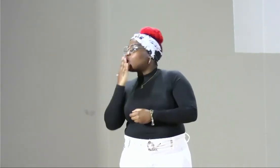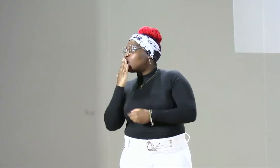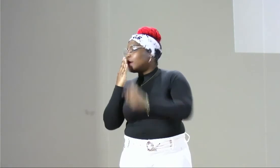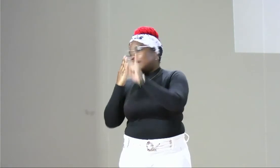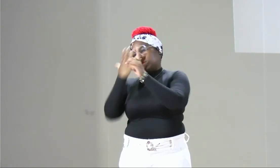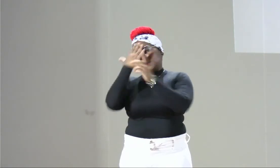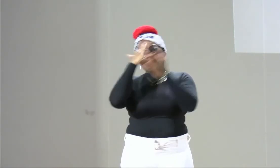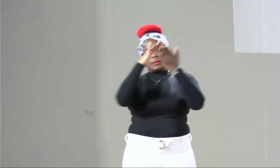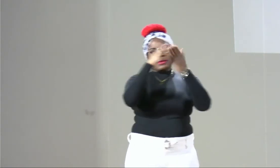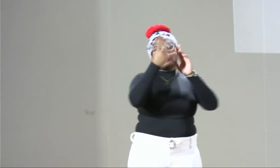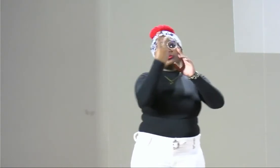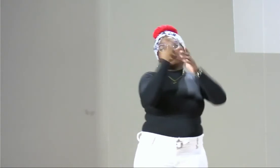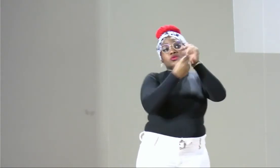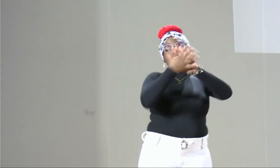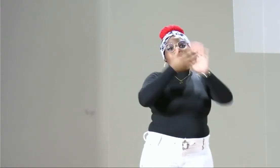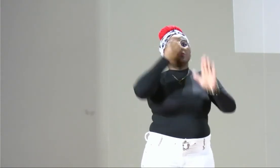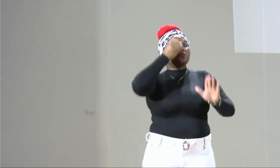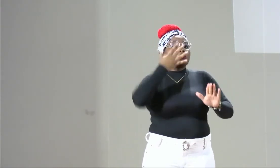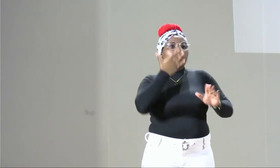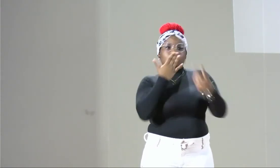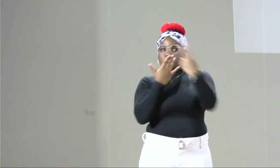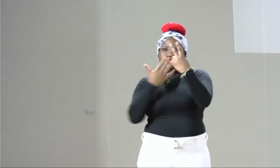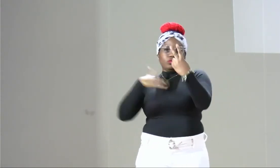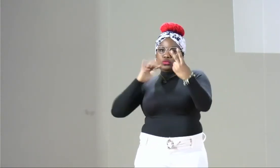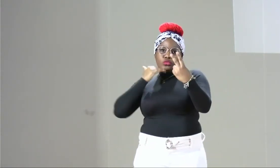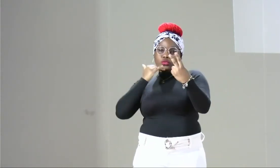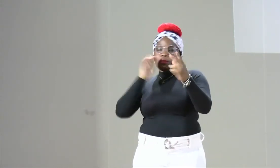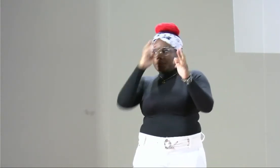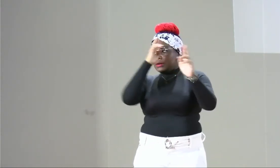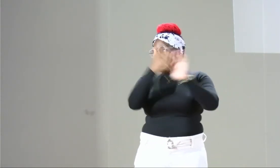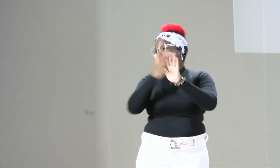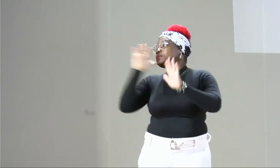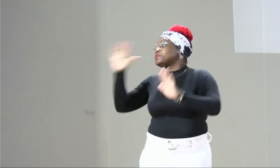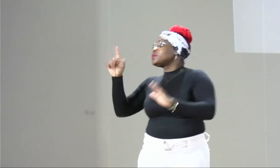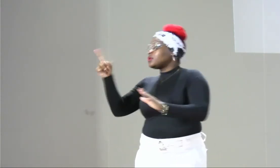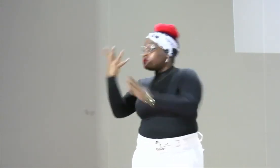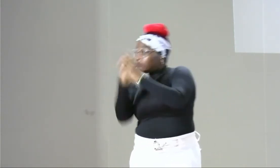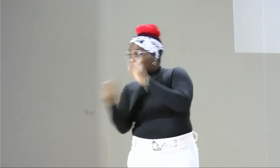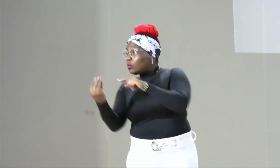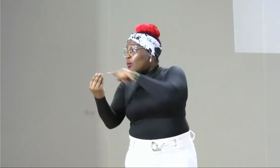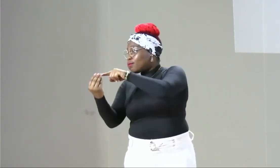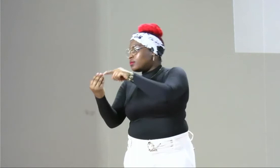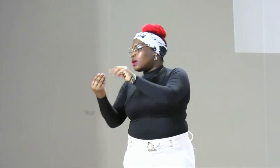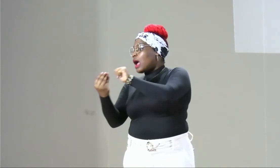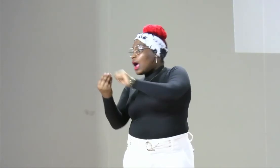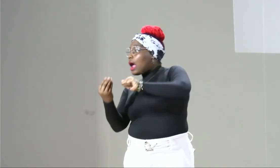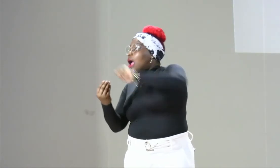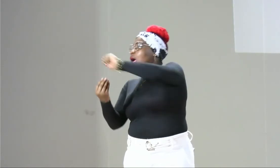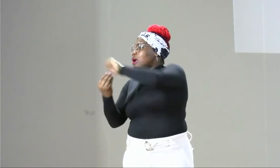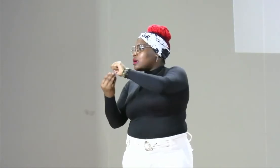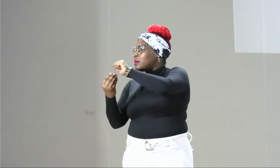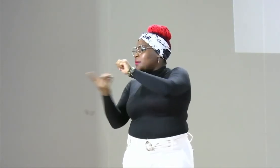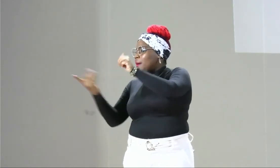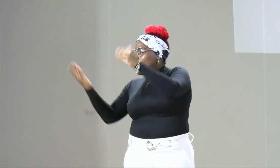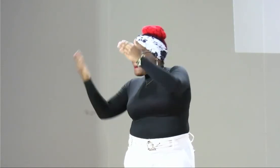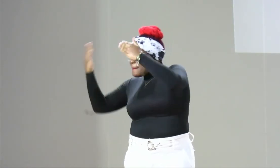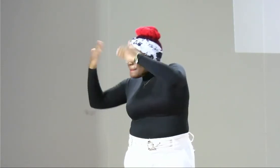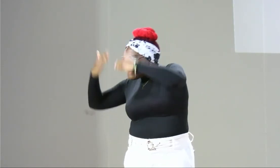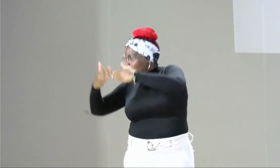también hay un grupo de mujeres en la diversidad, de una interseccionalidad, hablando de grupos indígenas,